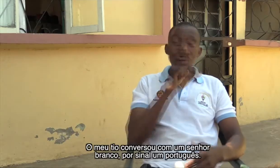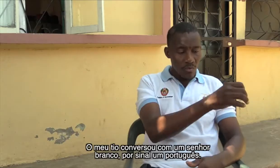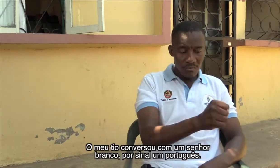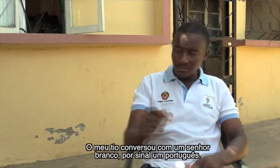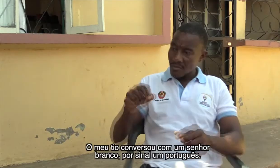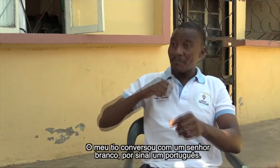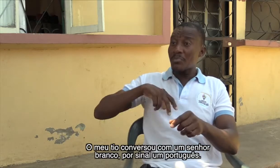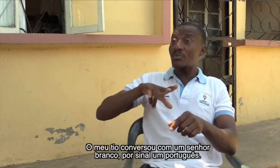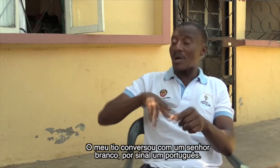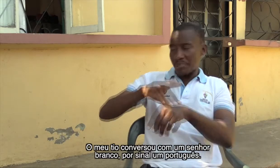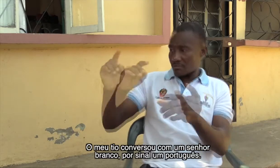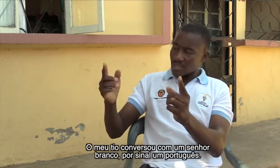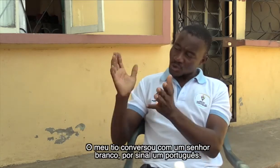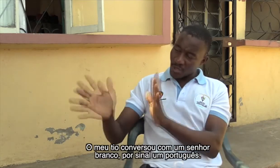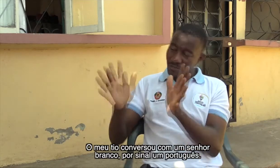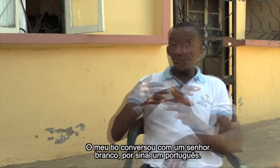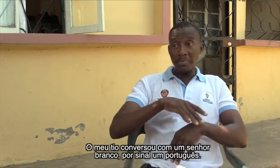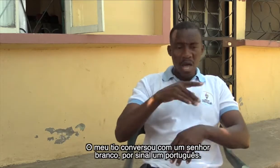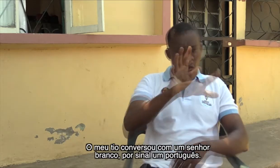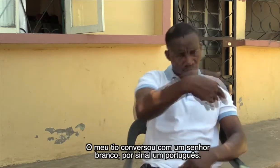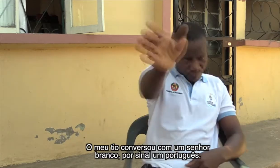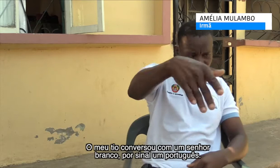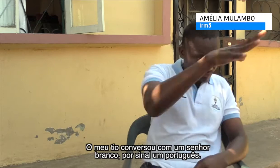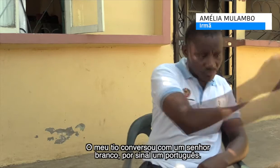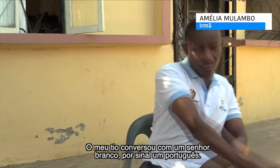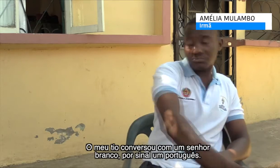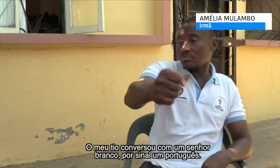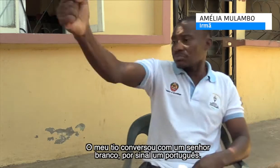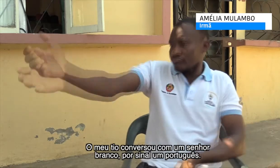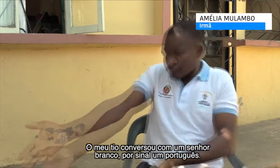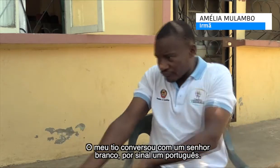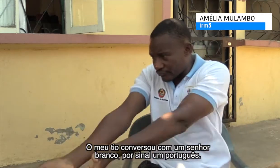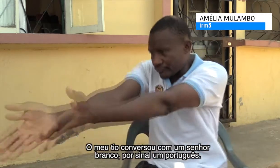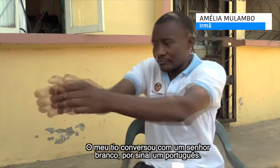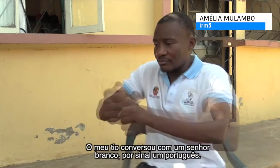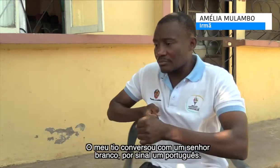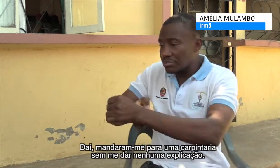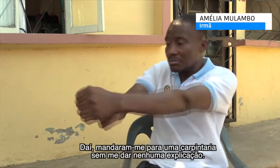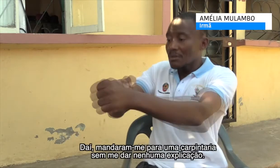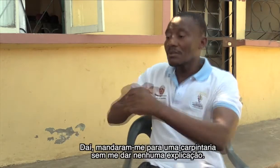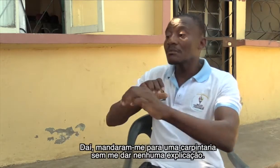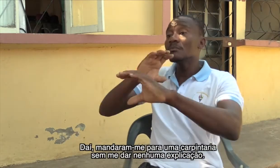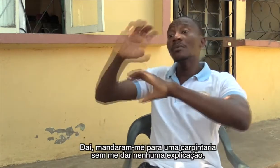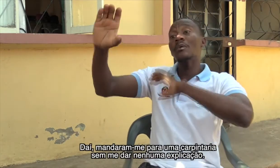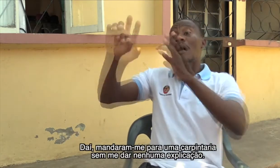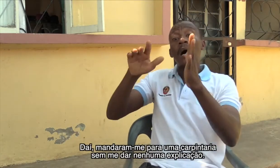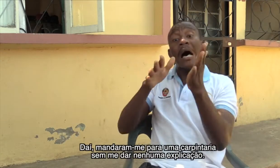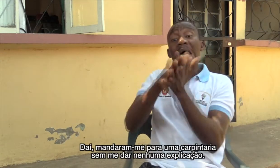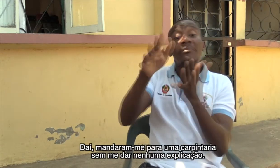O meu tio conversou com um senhor branco e, por sinal, um português. Daí, me mandaram para uma